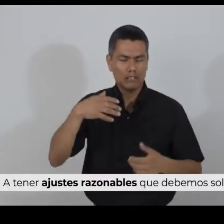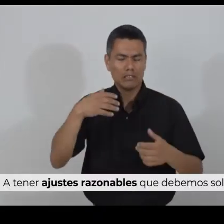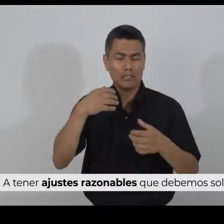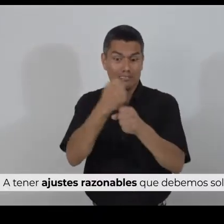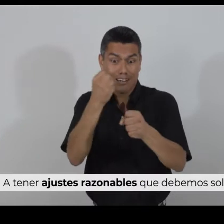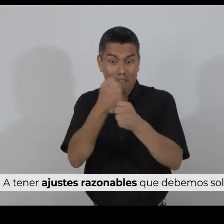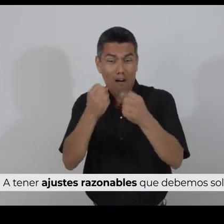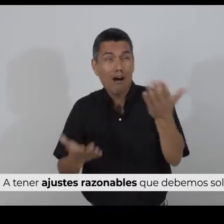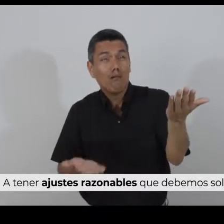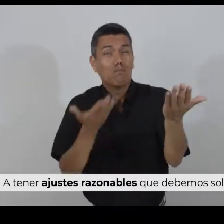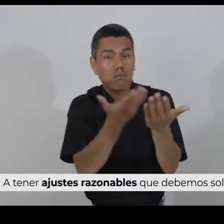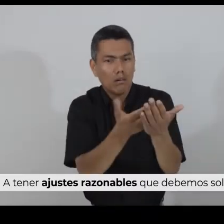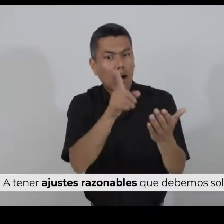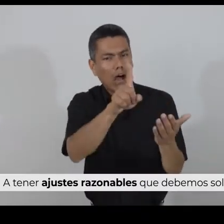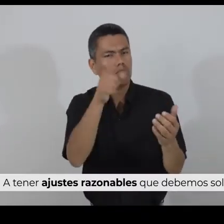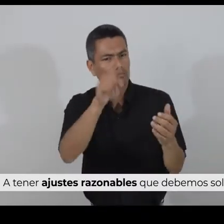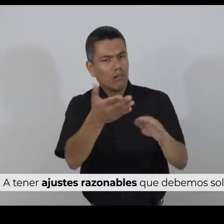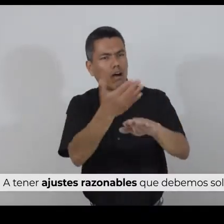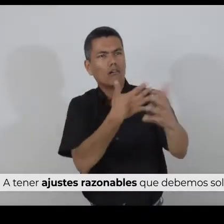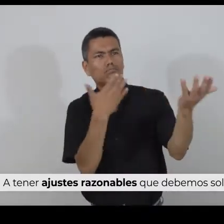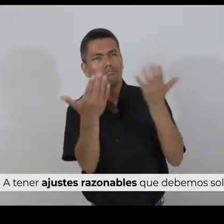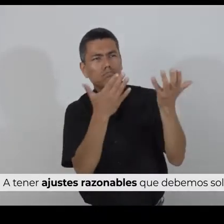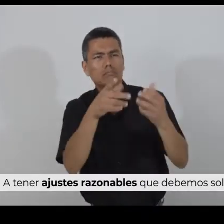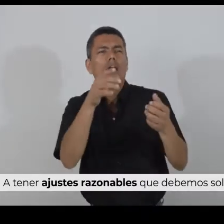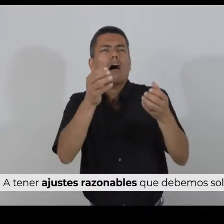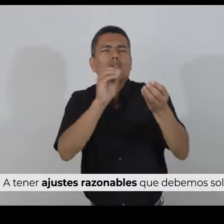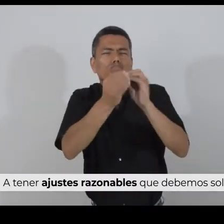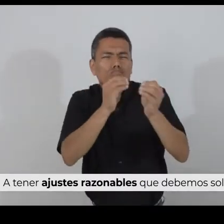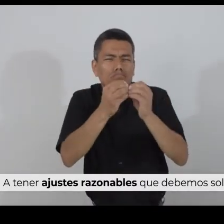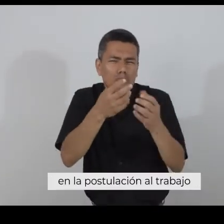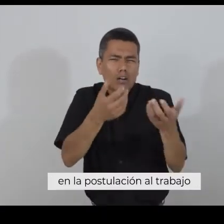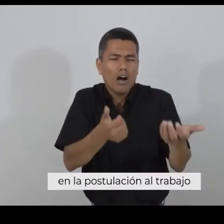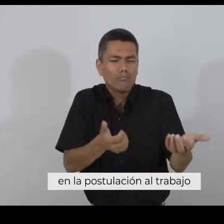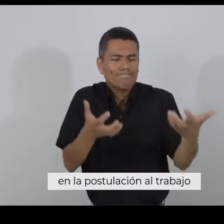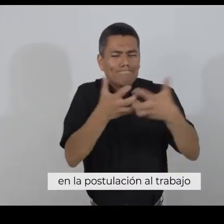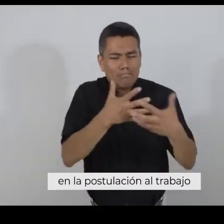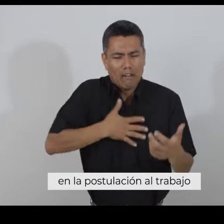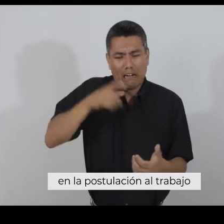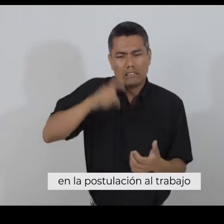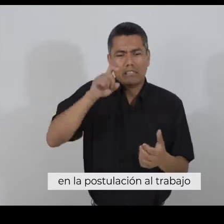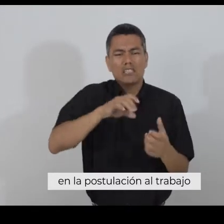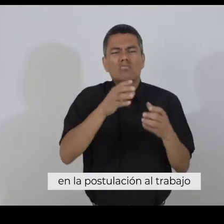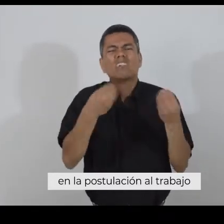ajustes razonables que debemos solicitar en la postulación al trabajo,